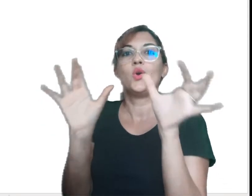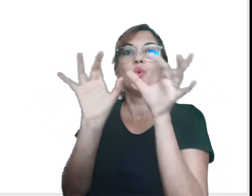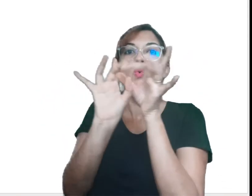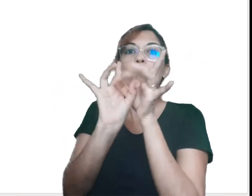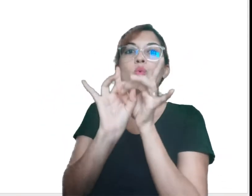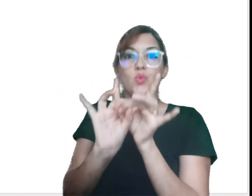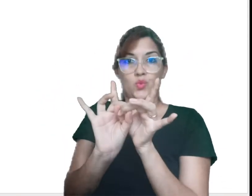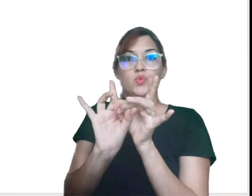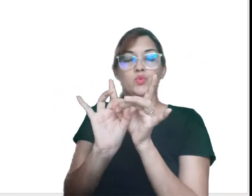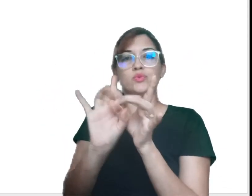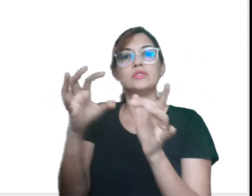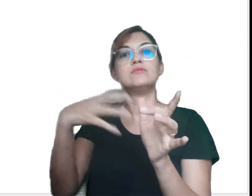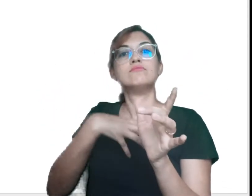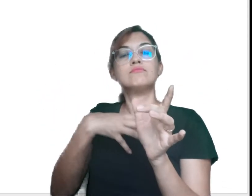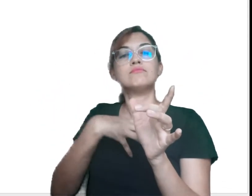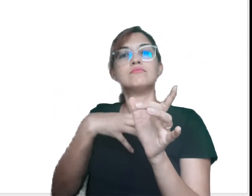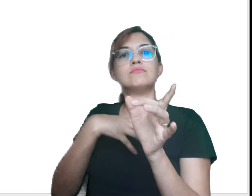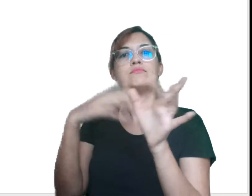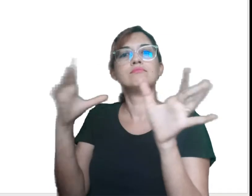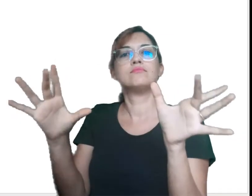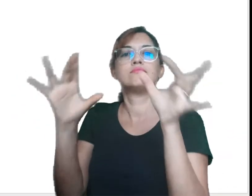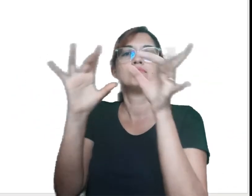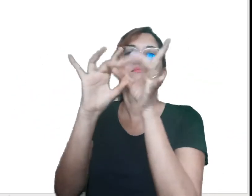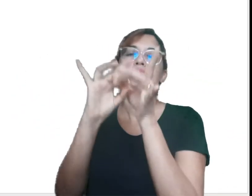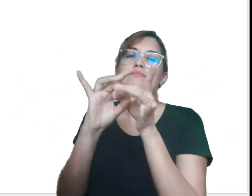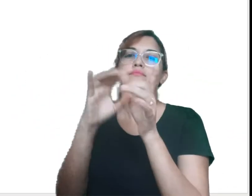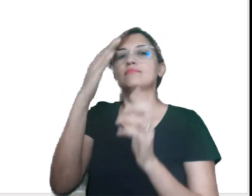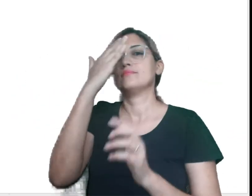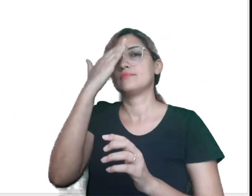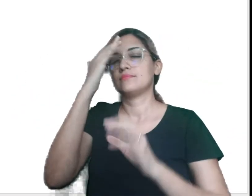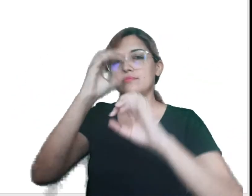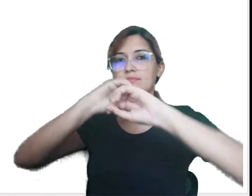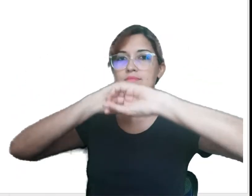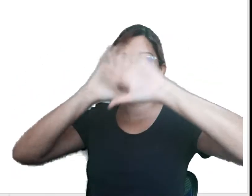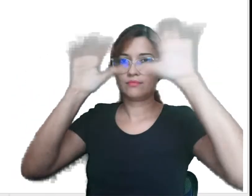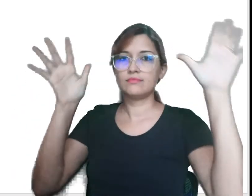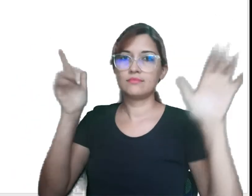Então, está fazendo uma ligação, mostrando uma relação entre essas palavras.